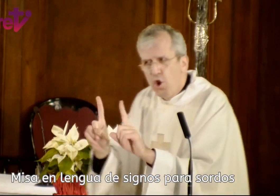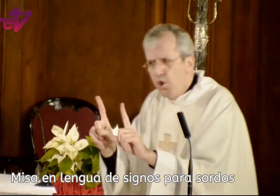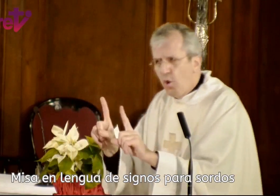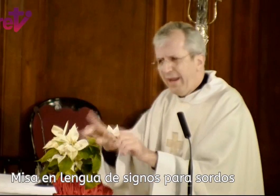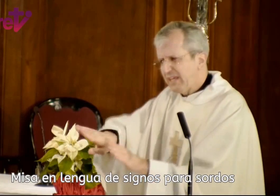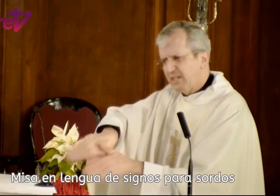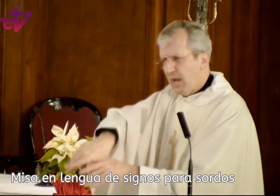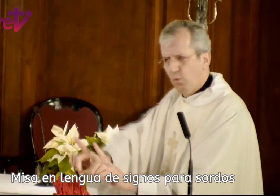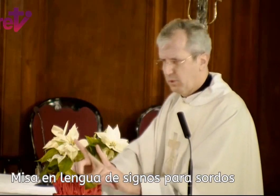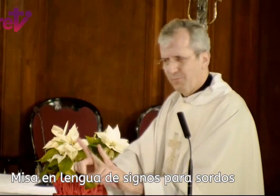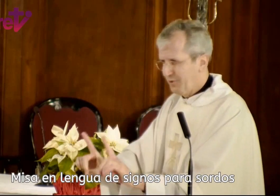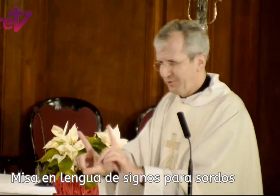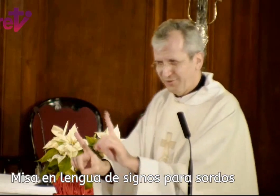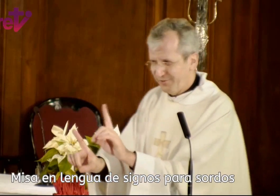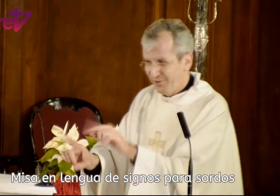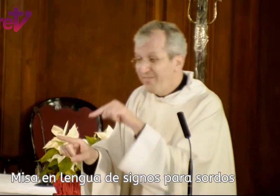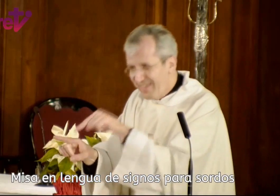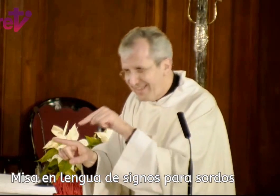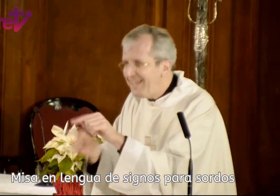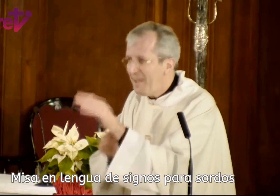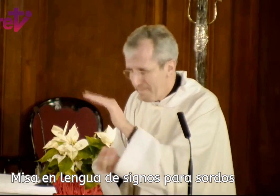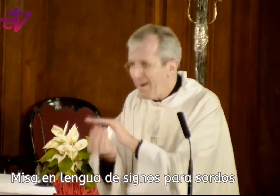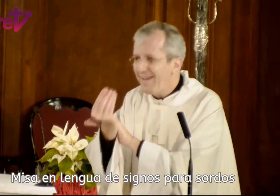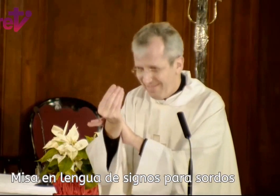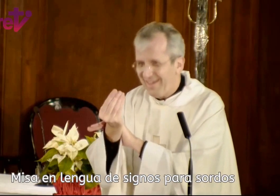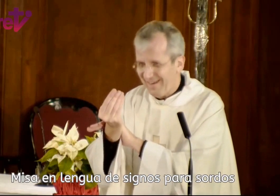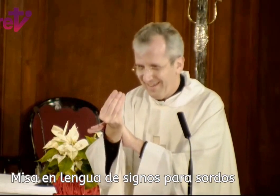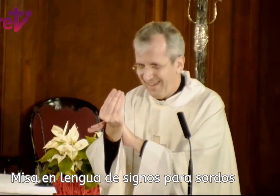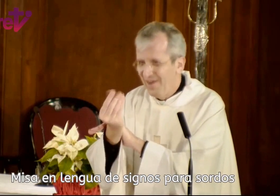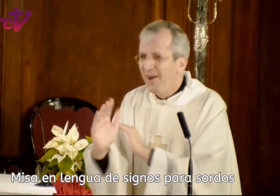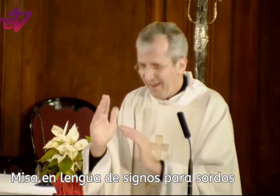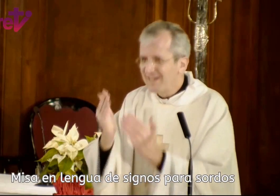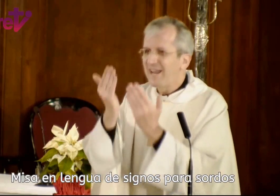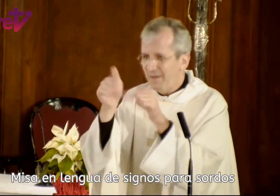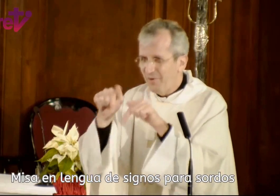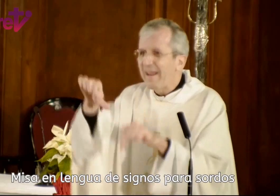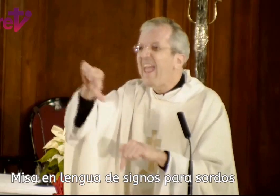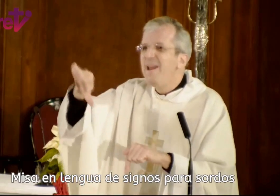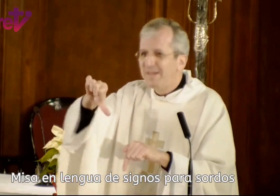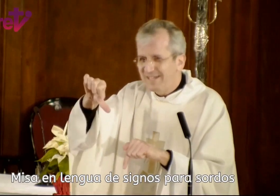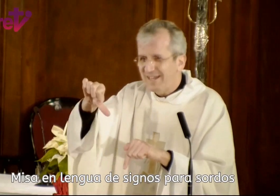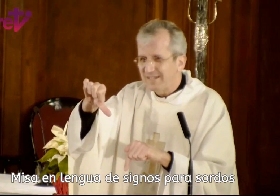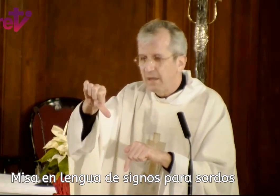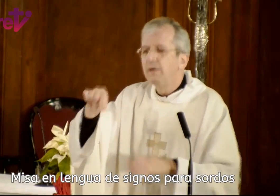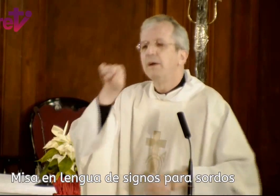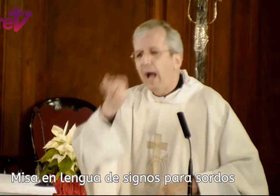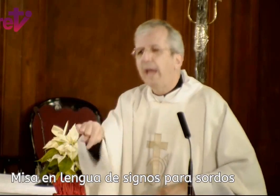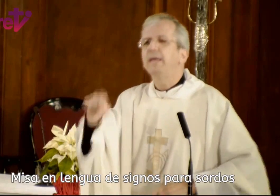no eres el último, no, no, de ti va a nacer el Salvador, el Mesías. Ahí